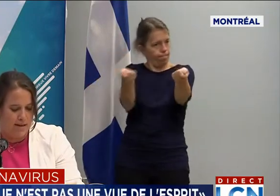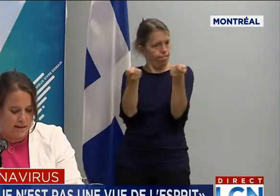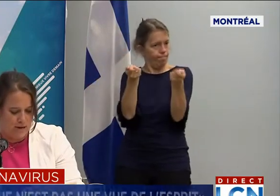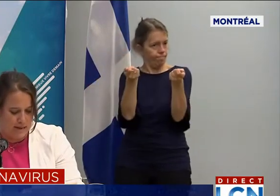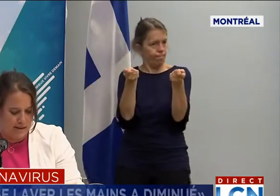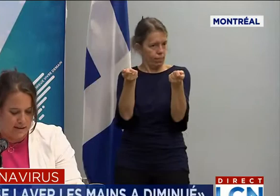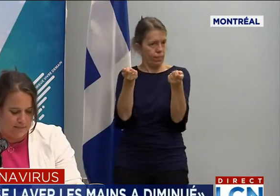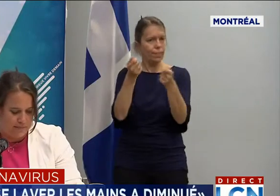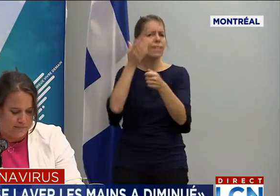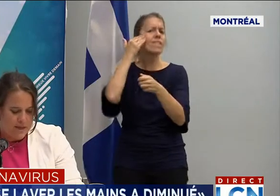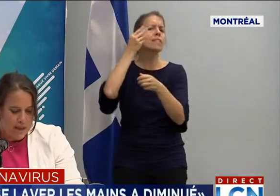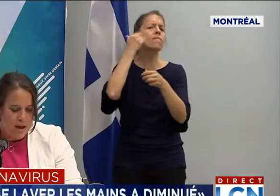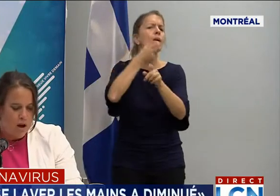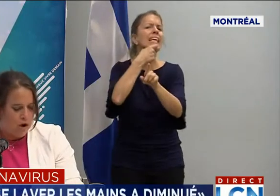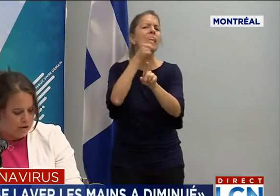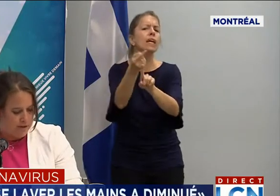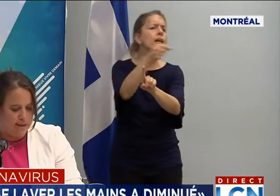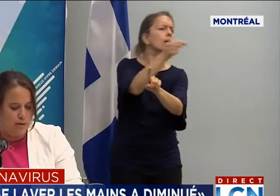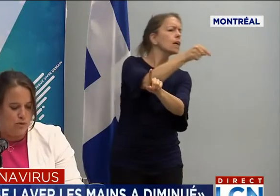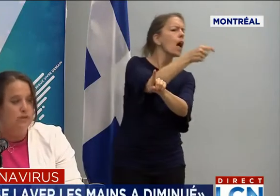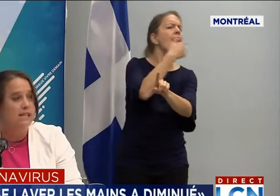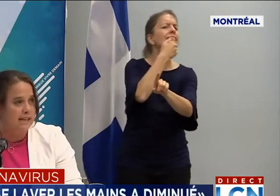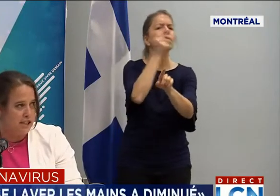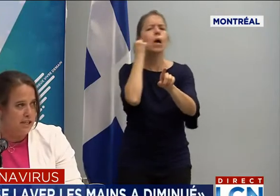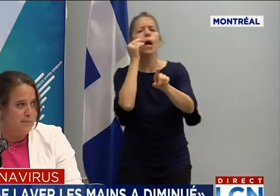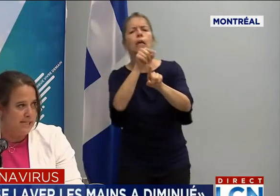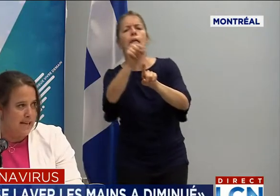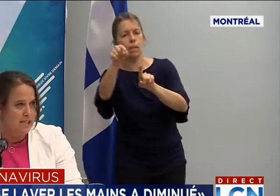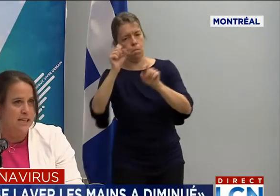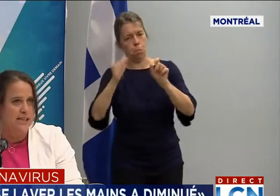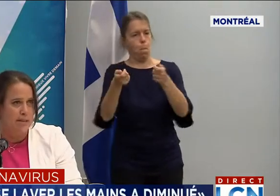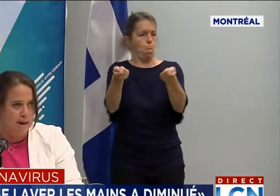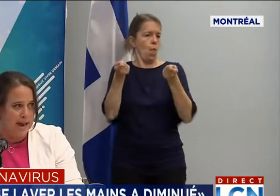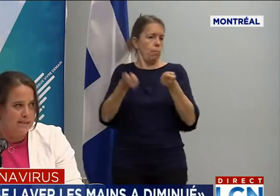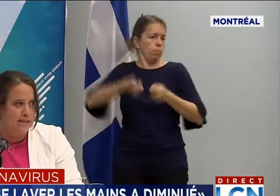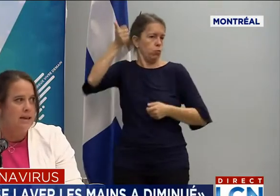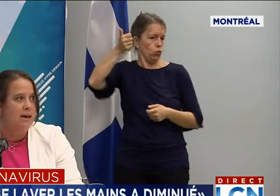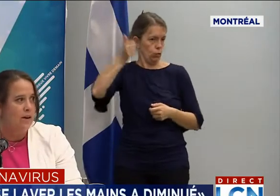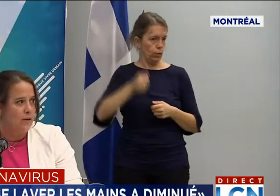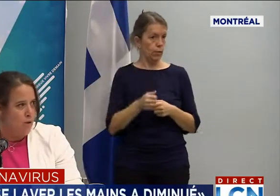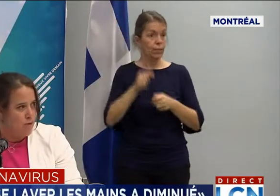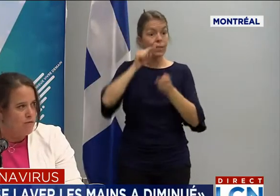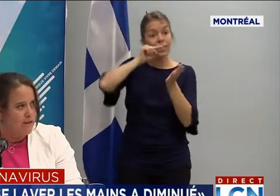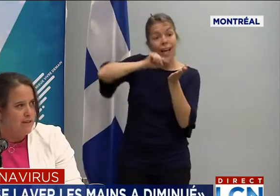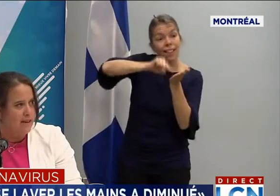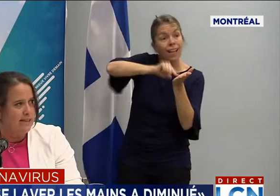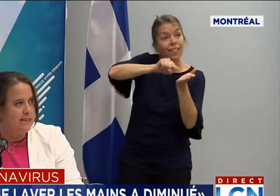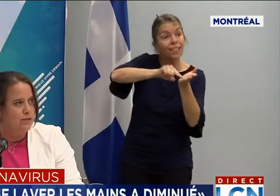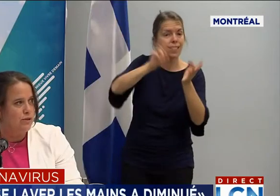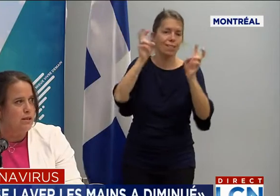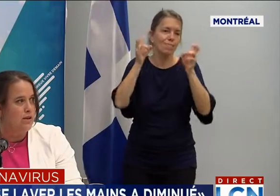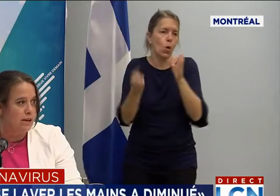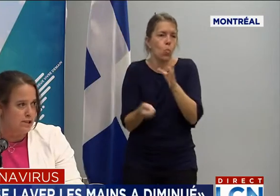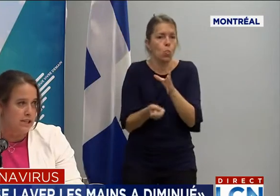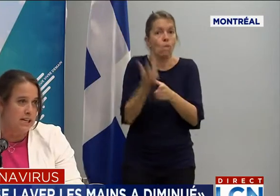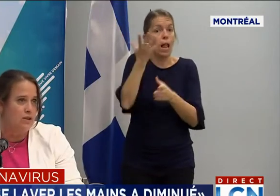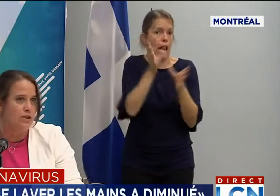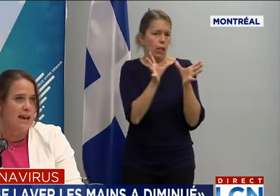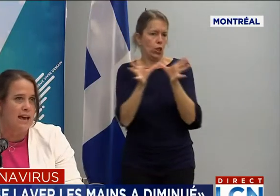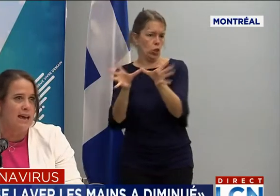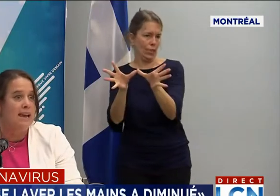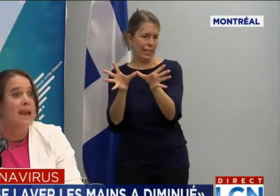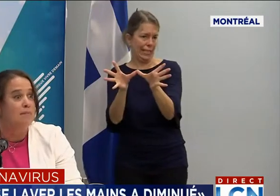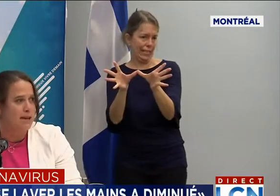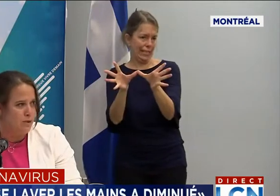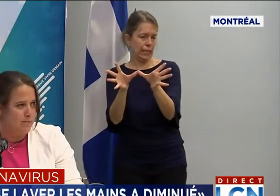des cas et des contacts. On a, évidemment, toute une stratégie de dépistage qui est en place, qu'on peaufine avec les CIUSSS. Et je dirais